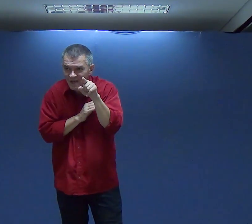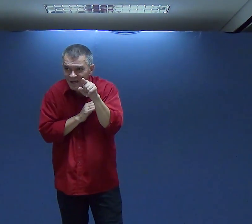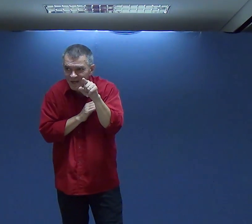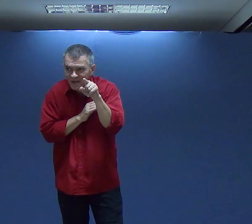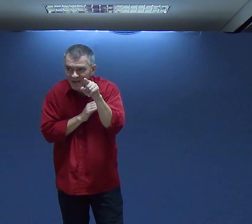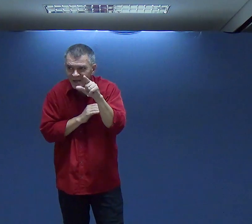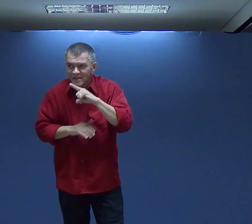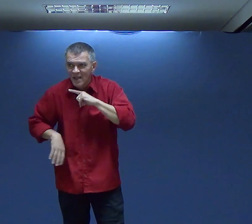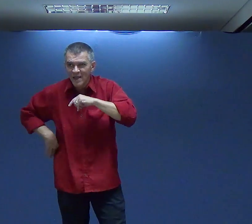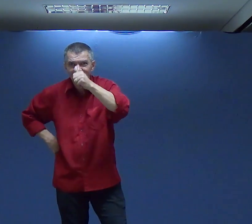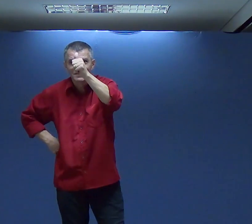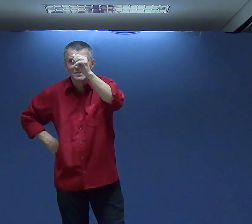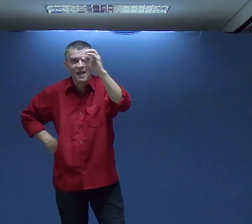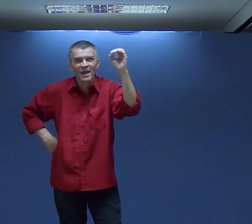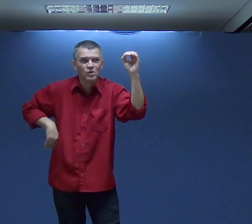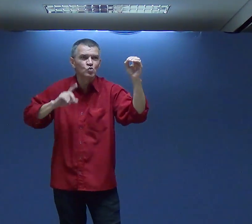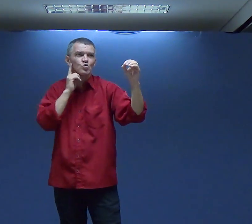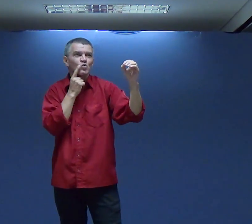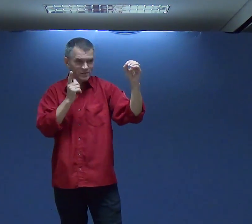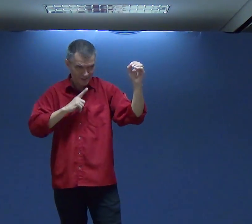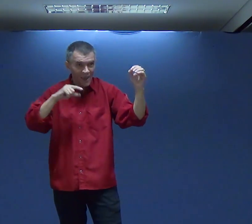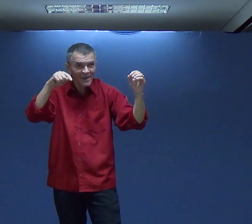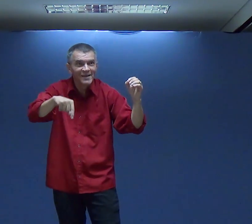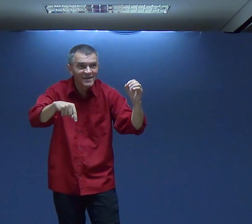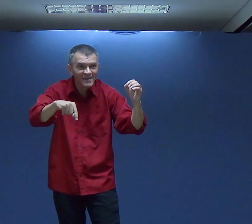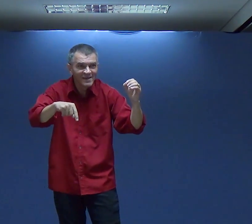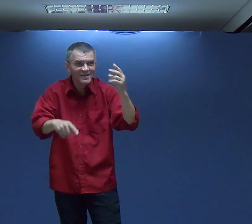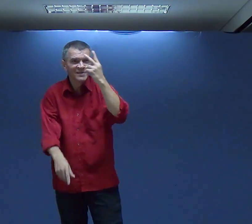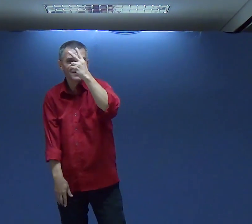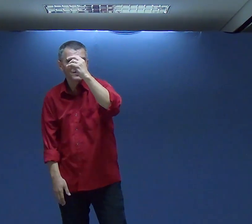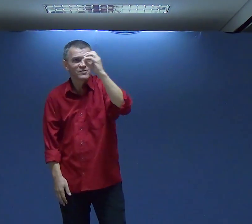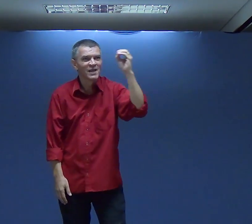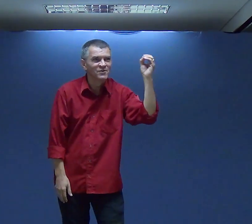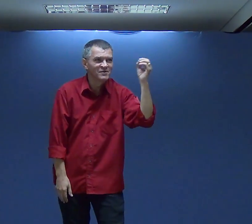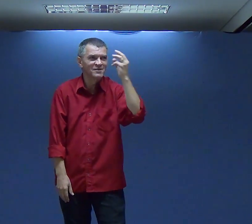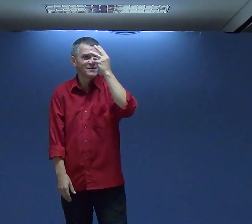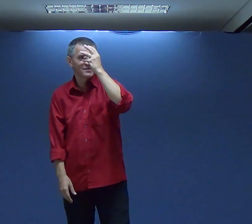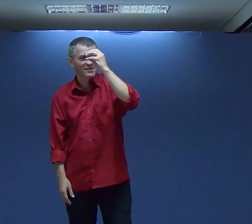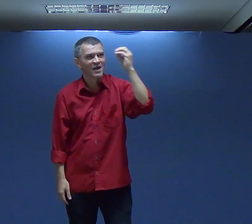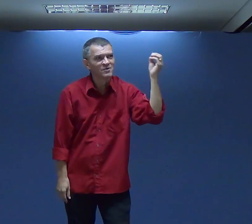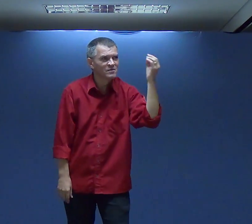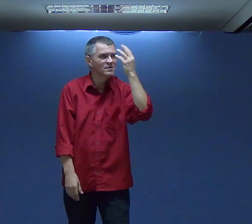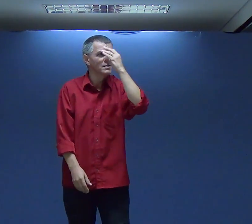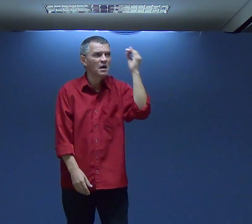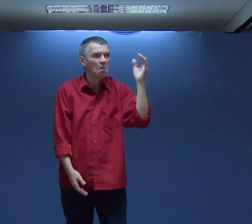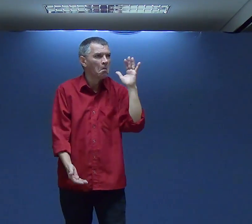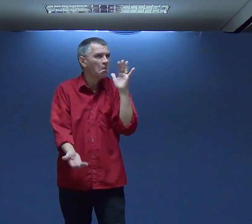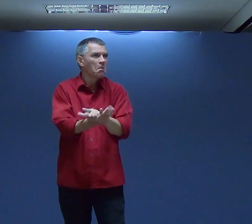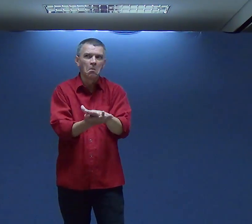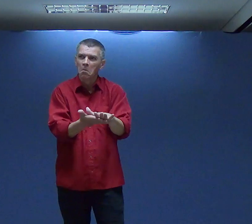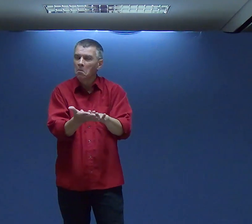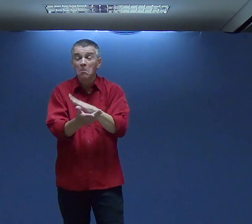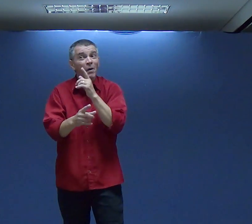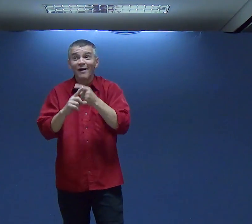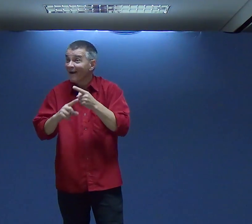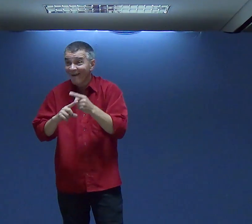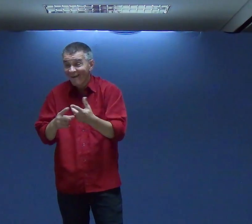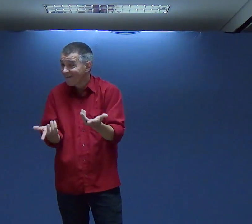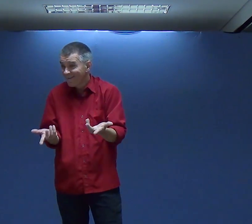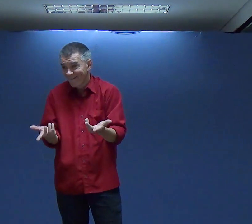O que tem Crescido Aqui Tem quantos Surdos Nós estamos Num grupo De quantas Pessoas Nós